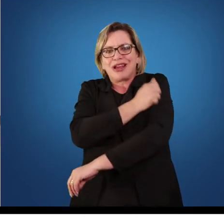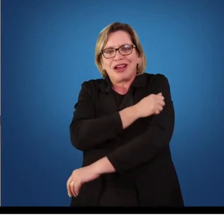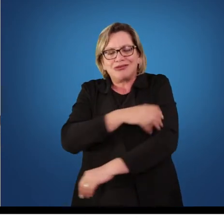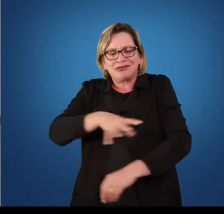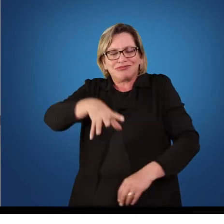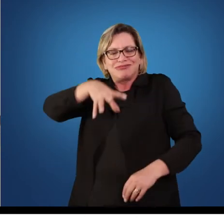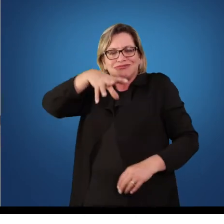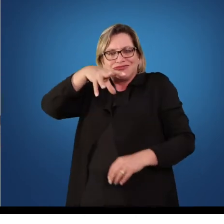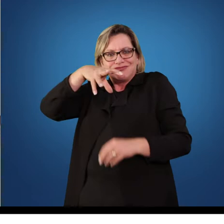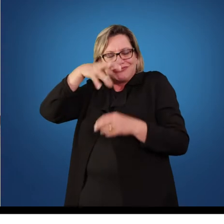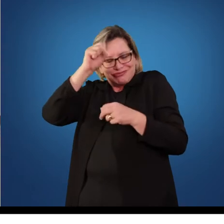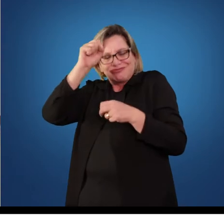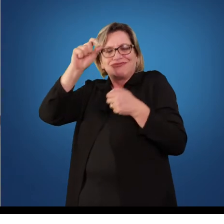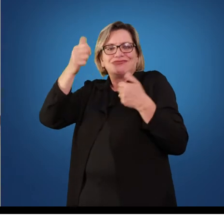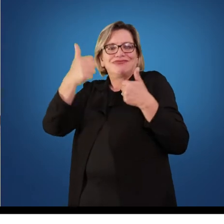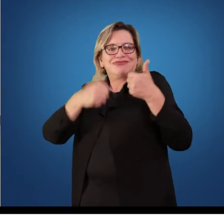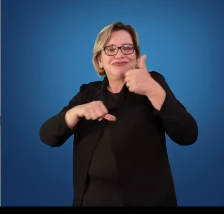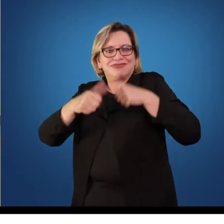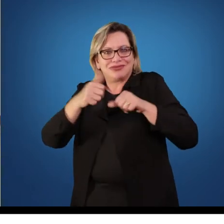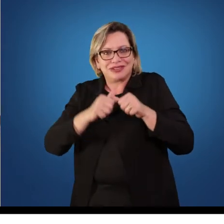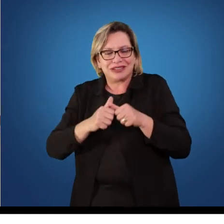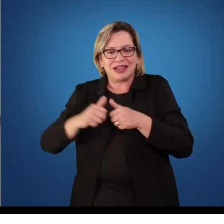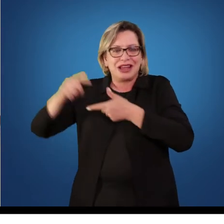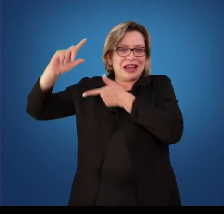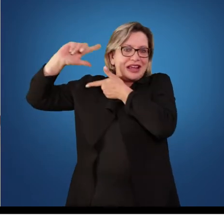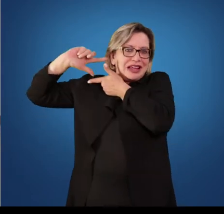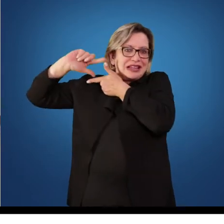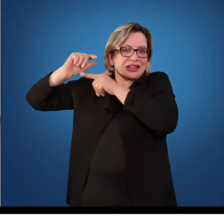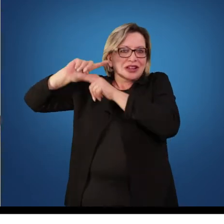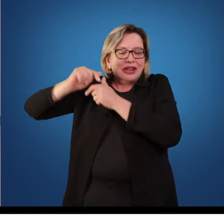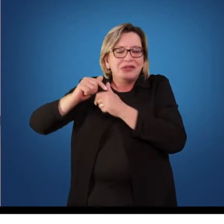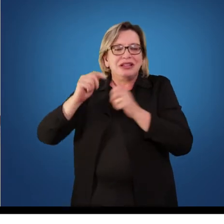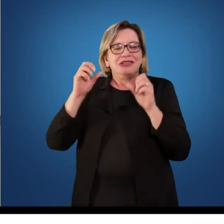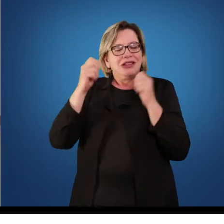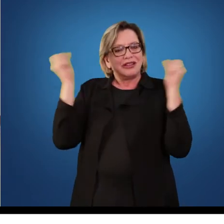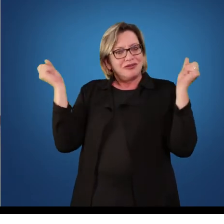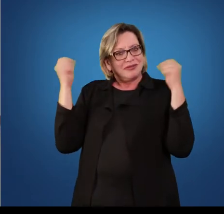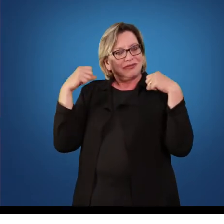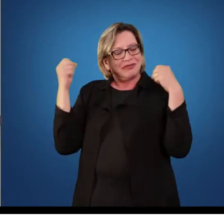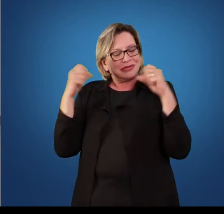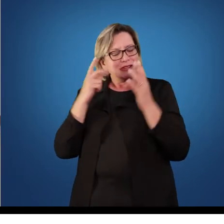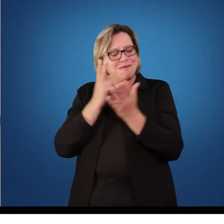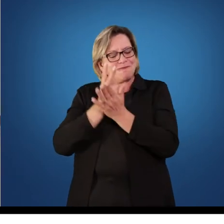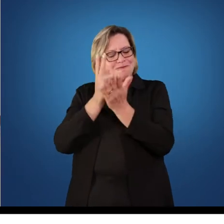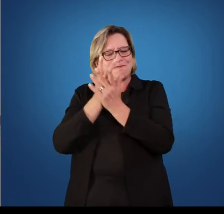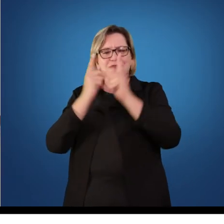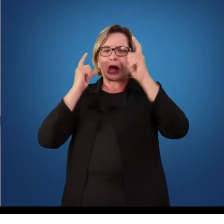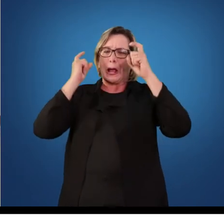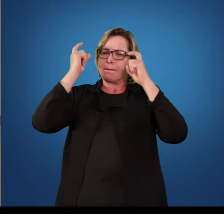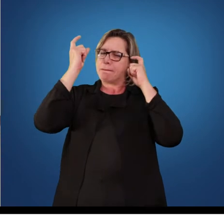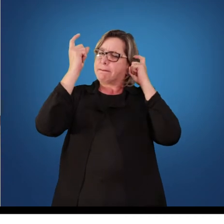avaliações. Tradicionalmente, nas aulas de educação física, havia preocupação com alguns aspectos